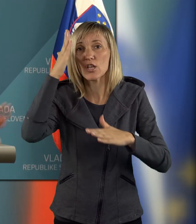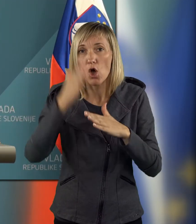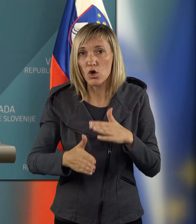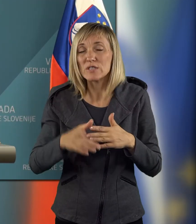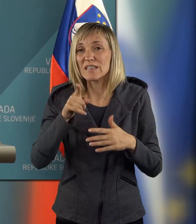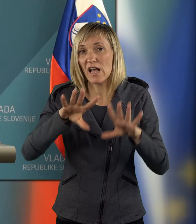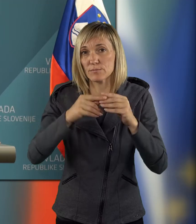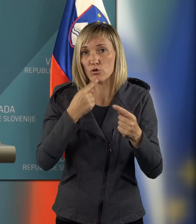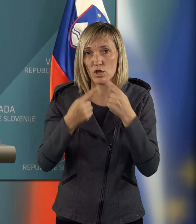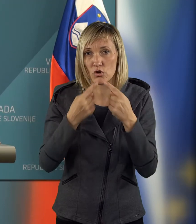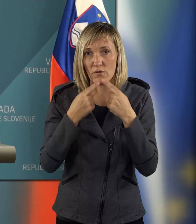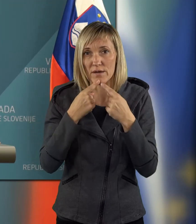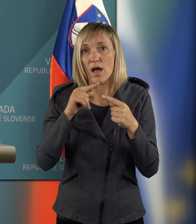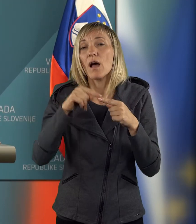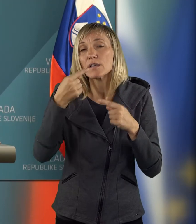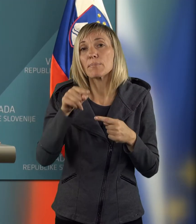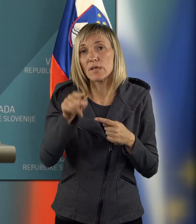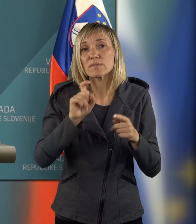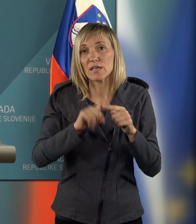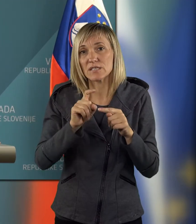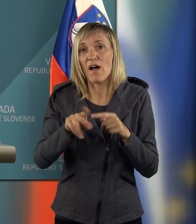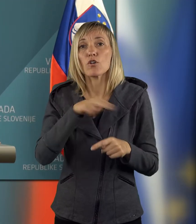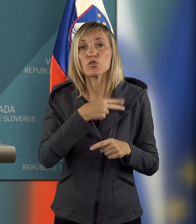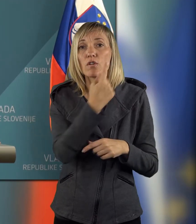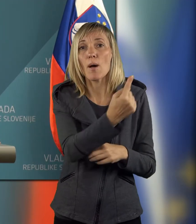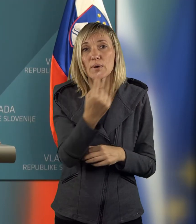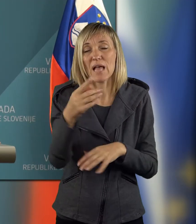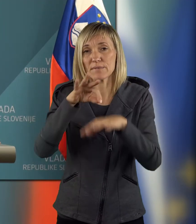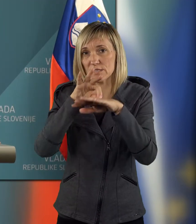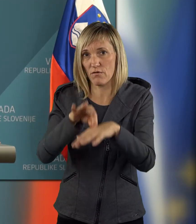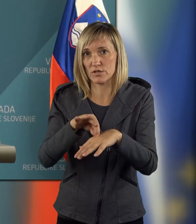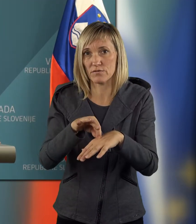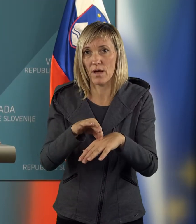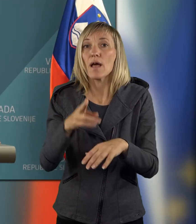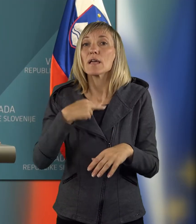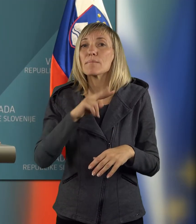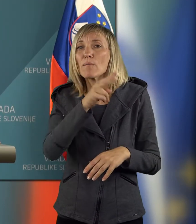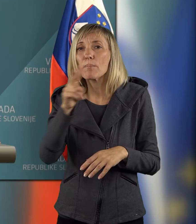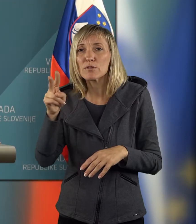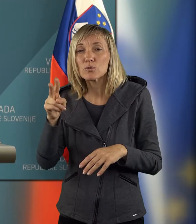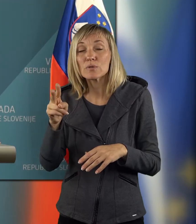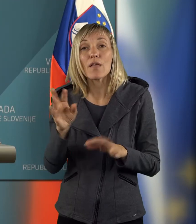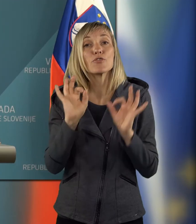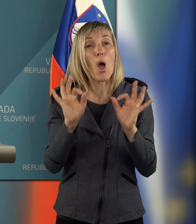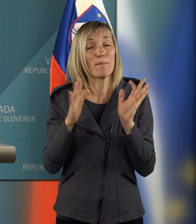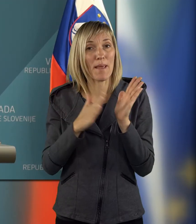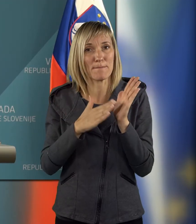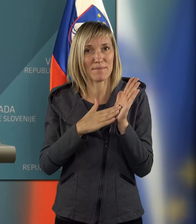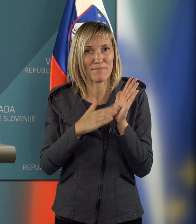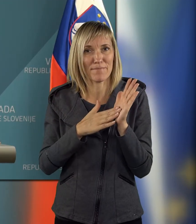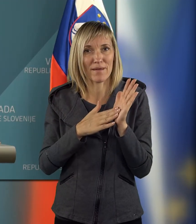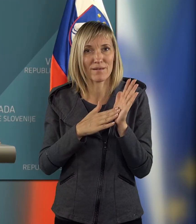splošnega dogovora, je potem pač to stvar in odgovornost tudi vodstav. Imamo pa druge svetle primere,